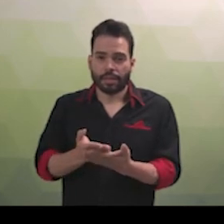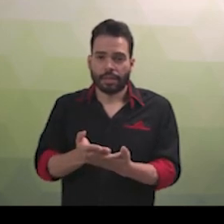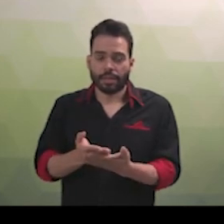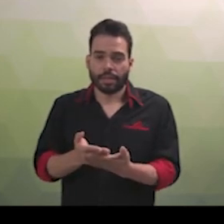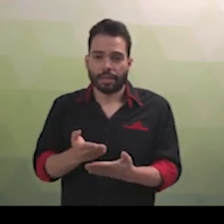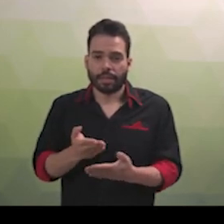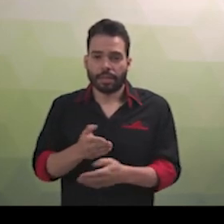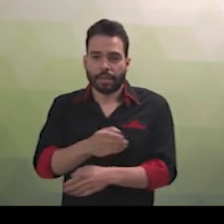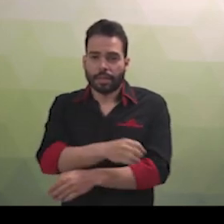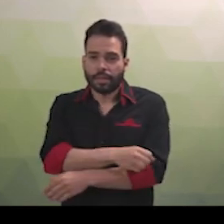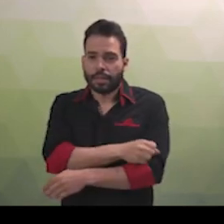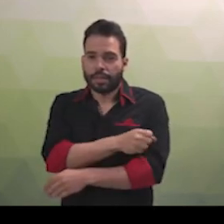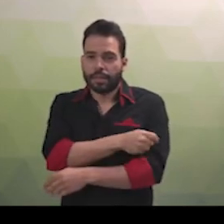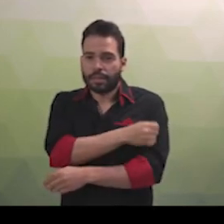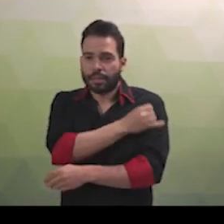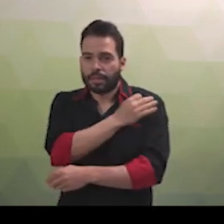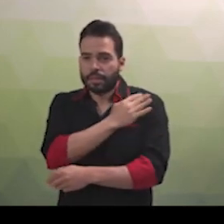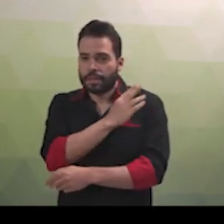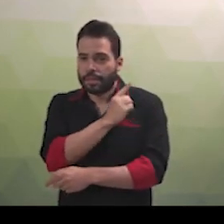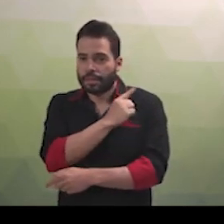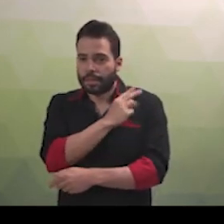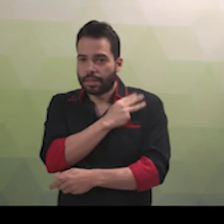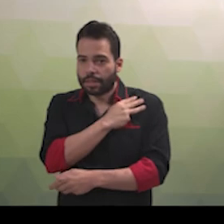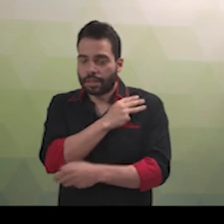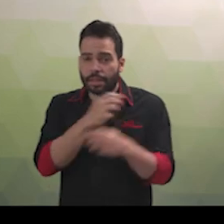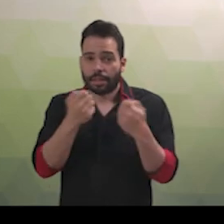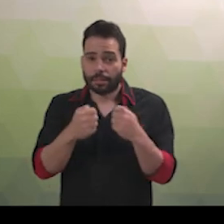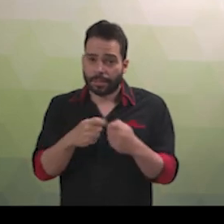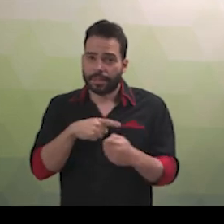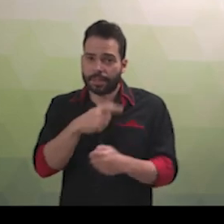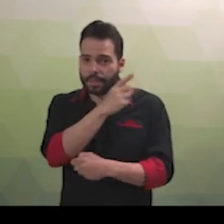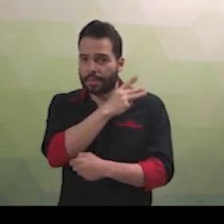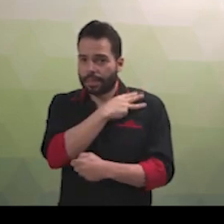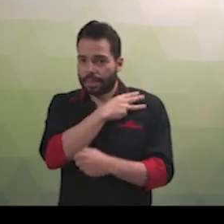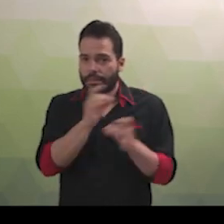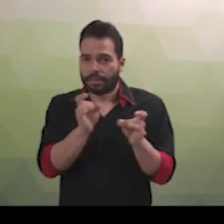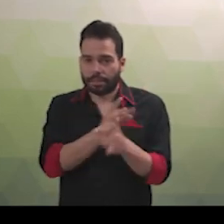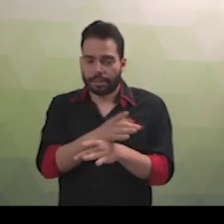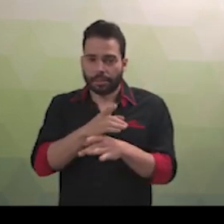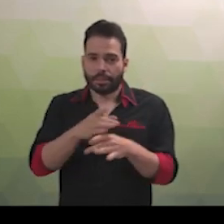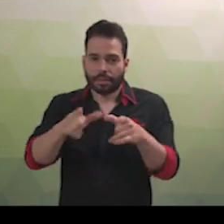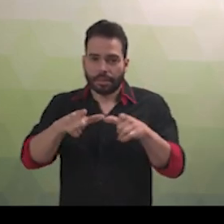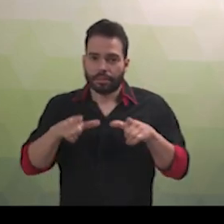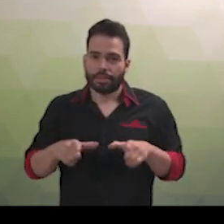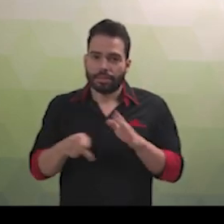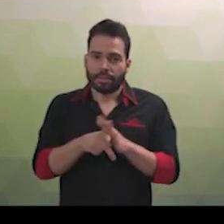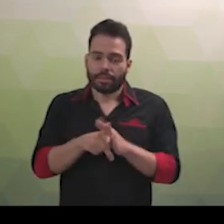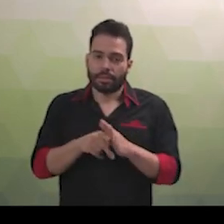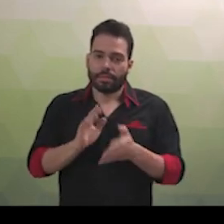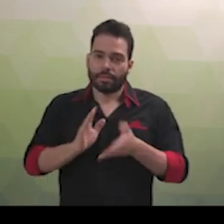e certificado de proficiência em Libras. Os tradutores e intérpretes da Libras, quando direcionados à tarefa de interpretar nas